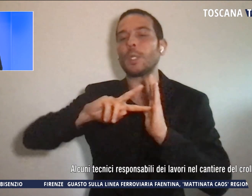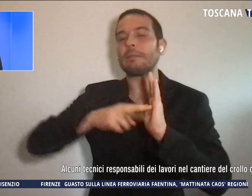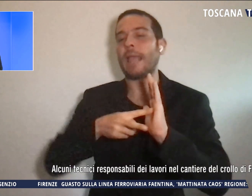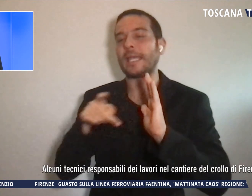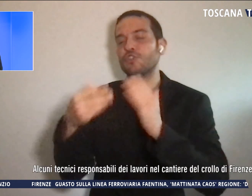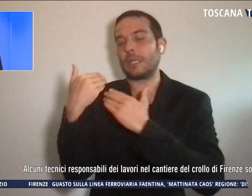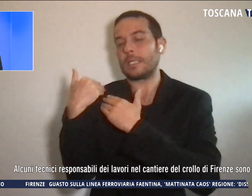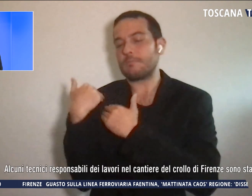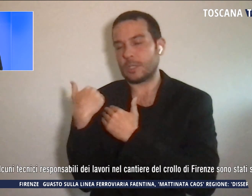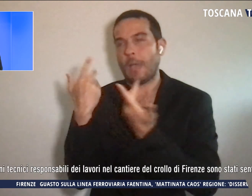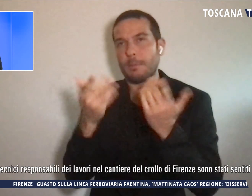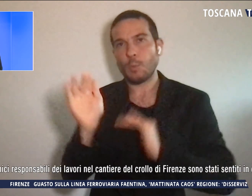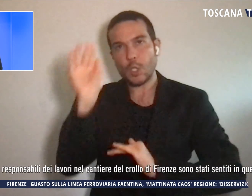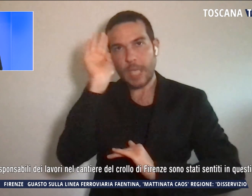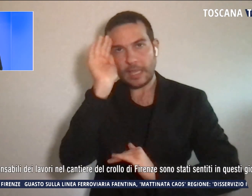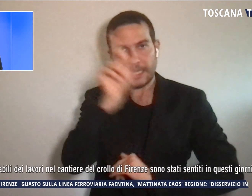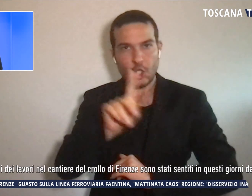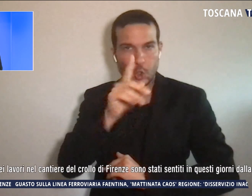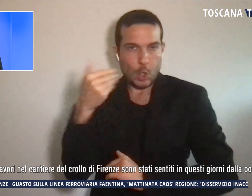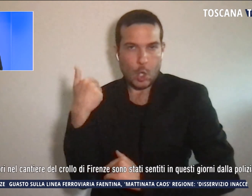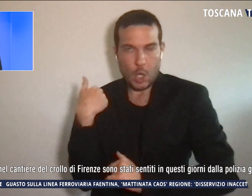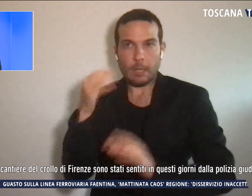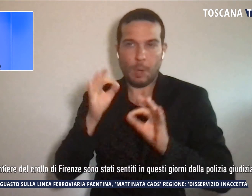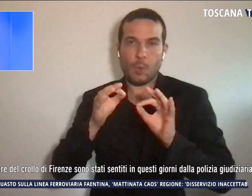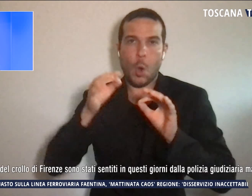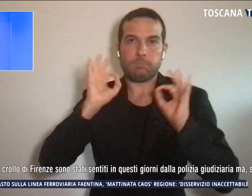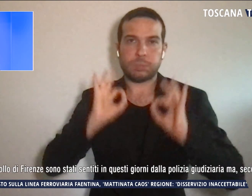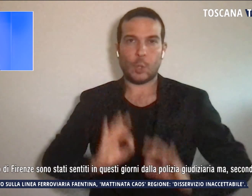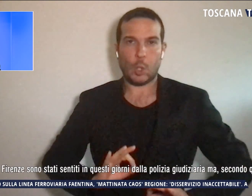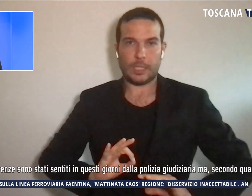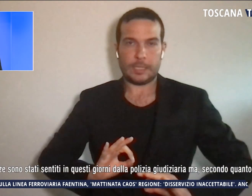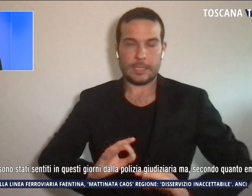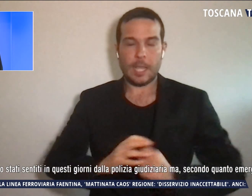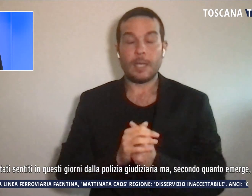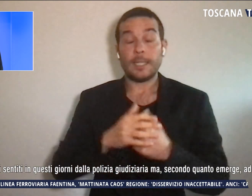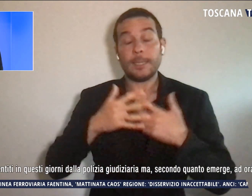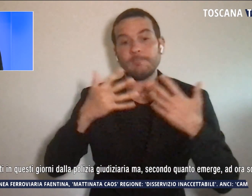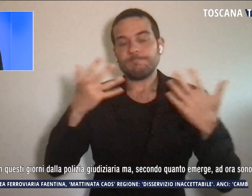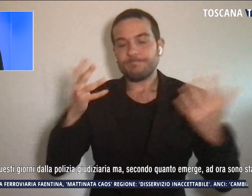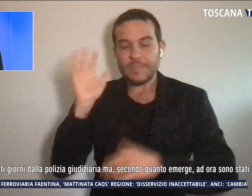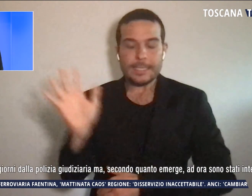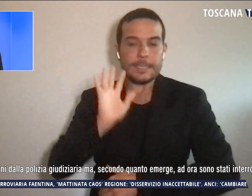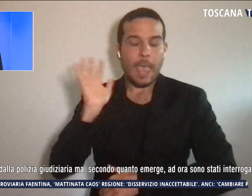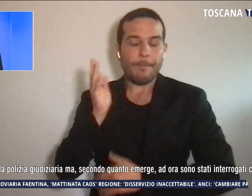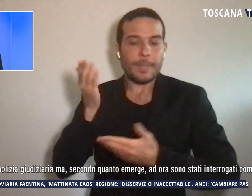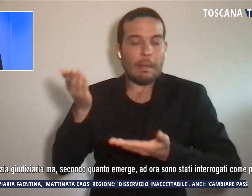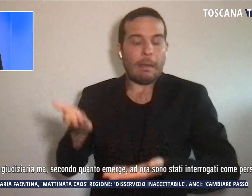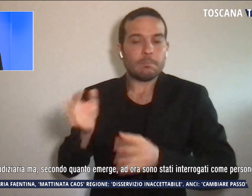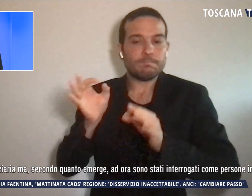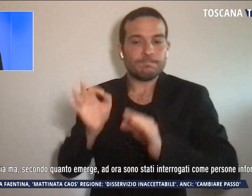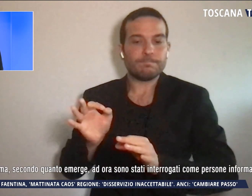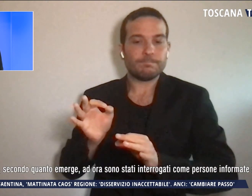stati sentiti in questi giorni dalla polizia giudiziaria. Ma secondo quanto emerge, ad ora sono stati interrogati come